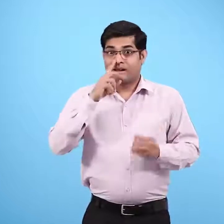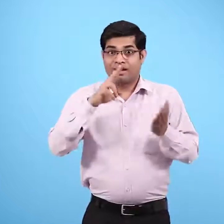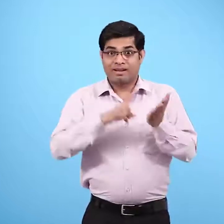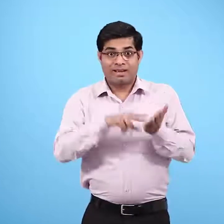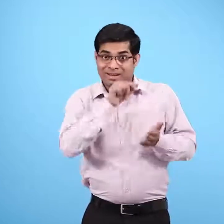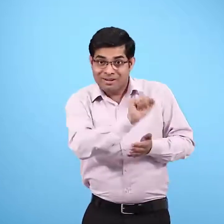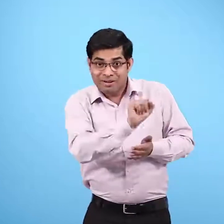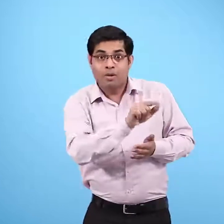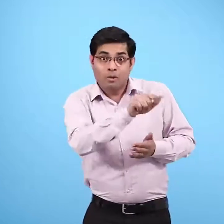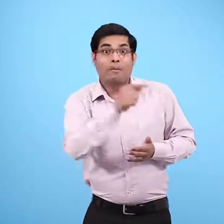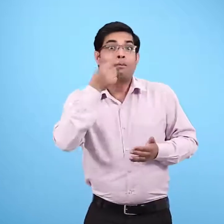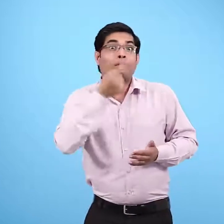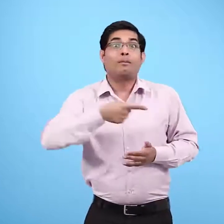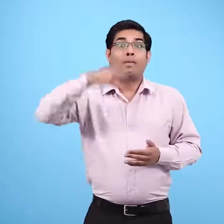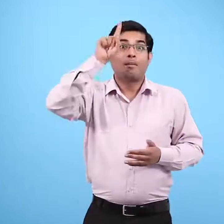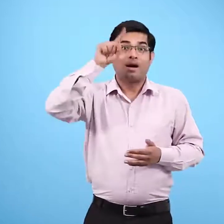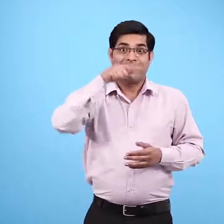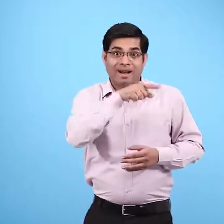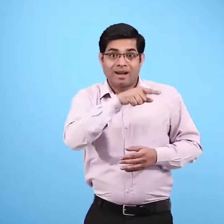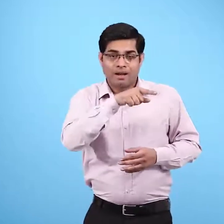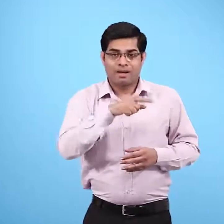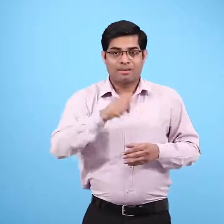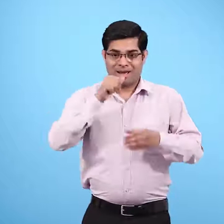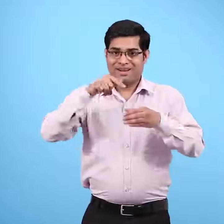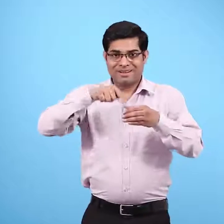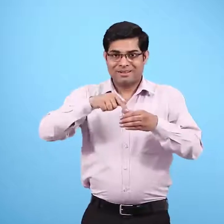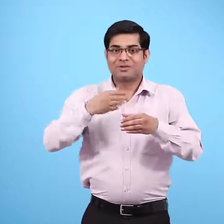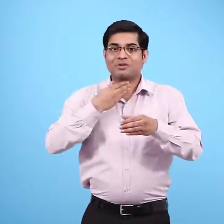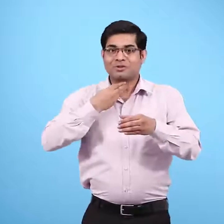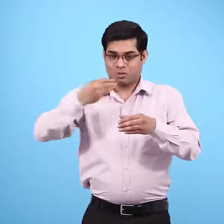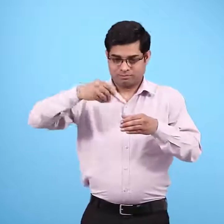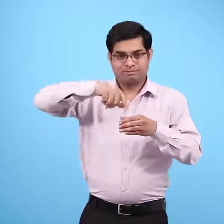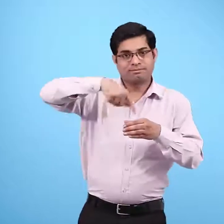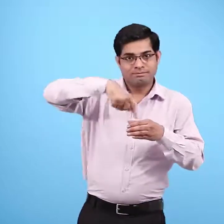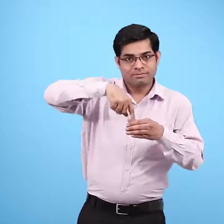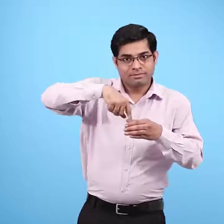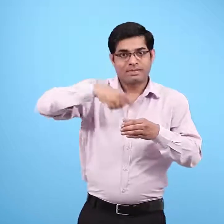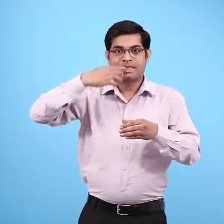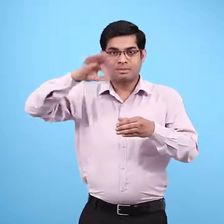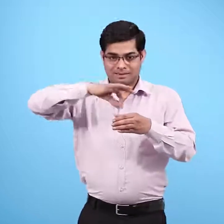उसकी पिताजी ने उसे पानी में नमक और चीनी घोल कर पीने के लिए दिया